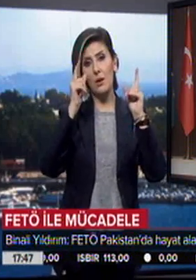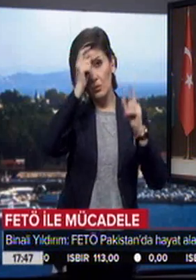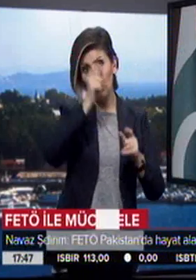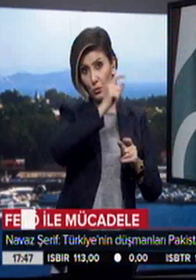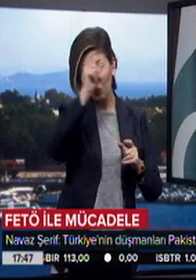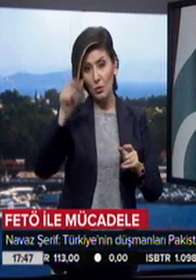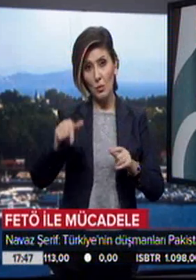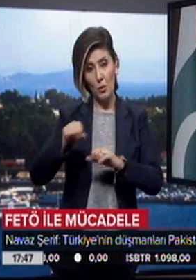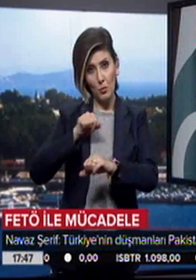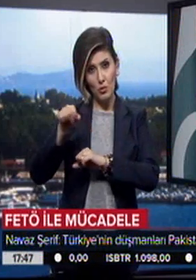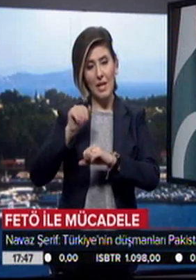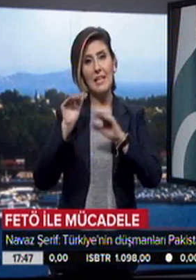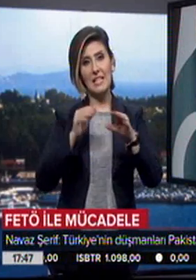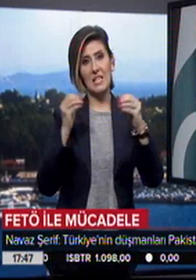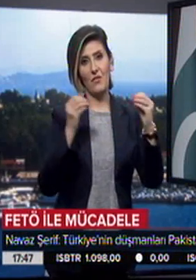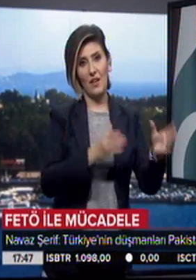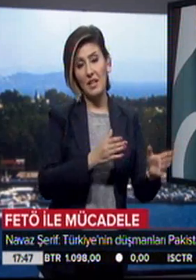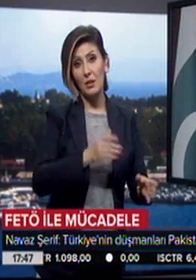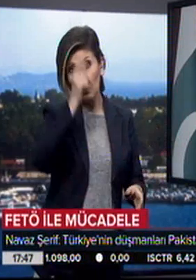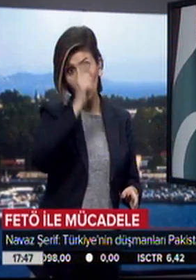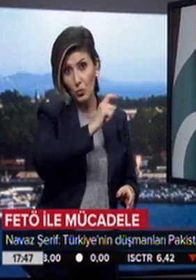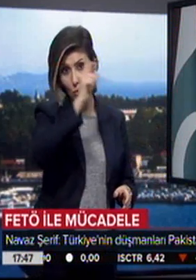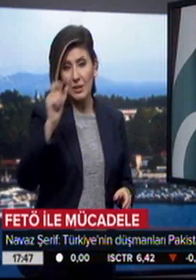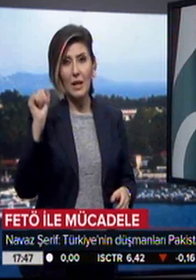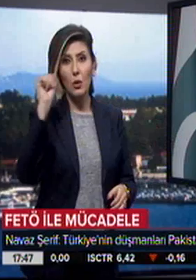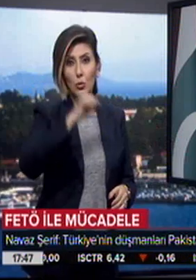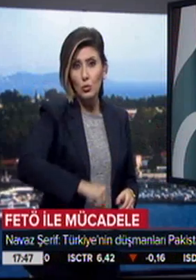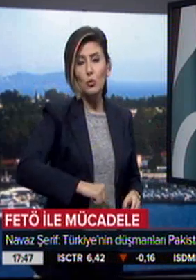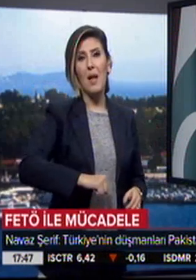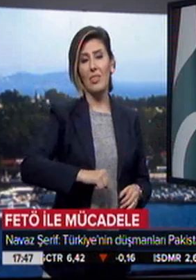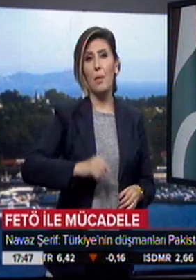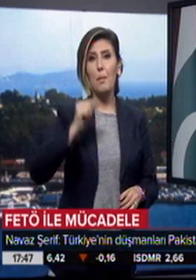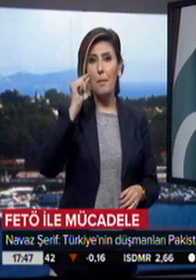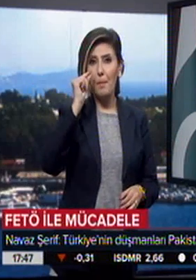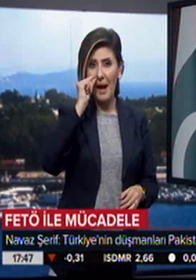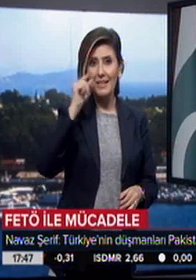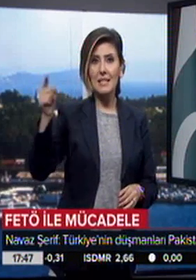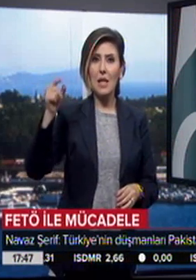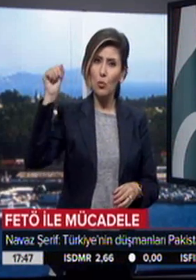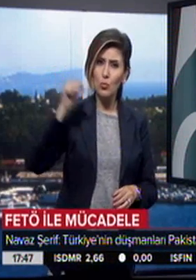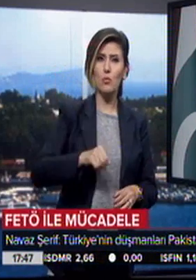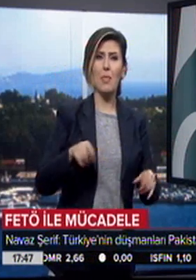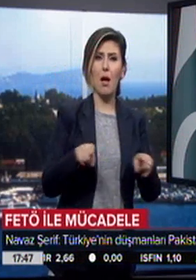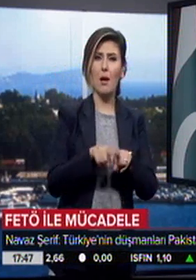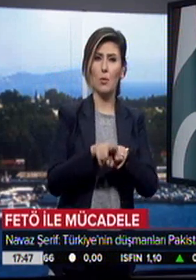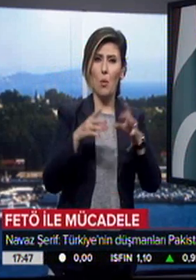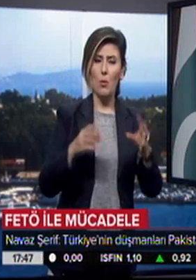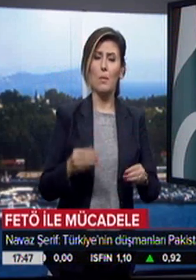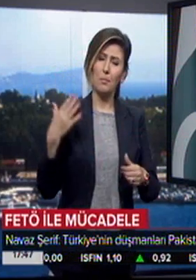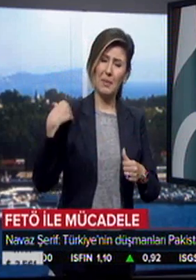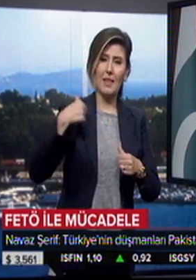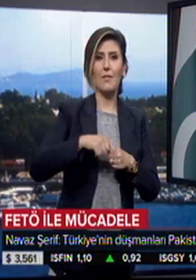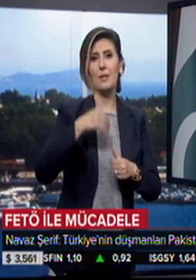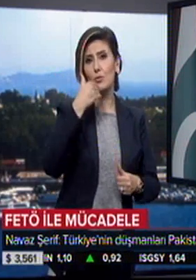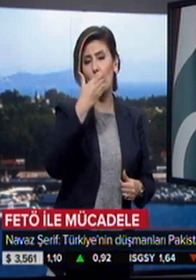mücadeleye destek vermektedir. Türkiye'nin düşmanlarının, Pakistan'ın düşmanlarına olduğunu bu vesileyle bir kez